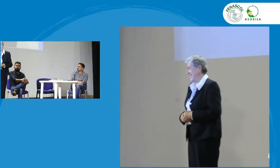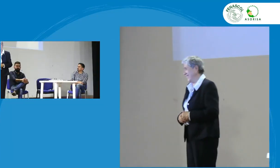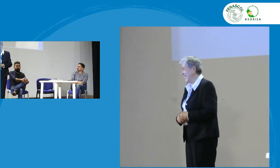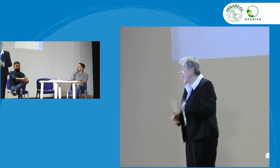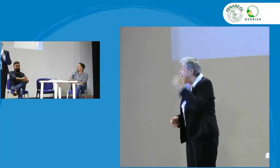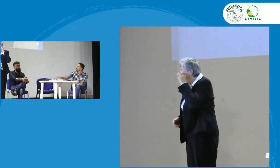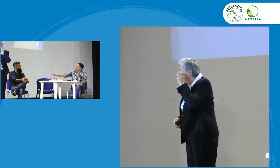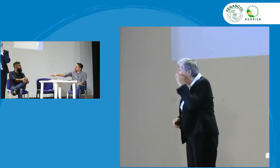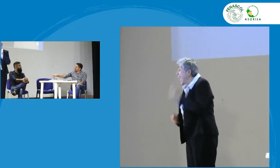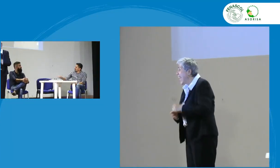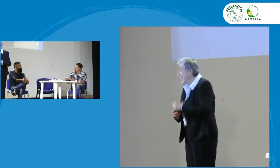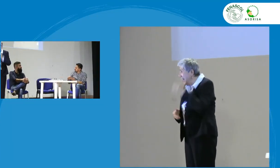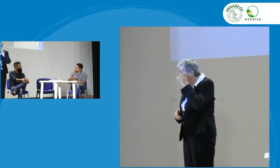no la vi con